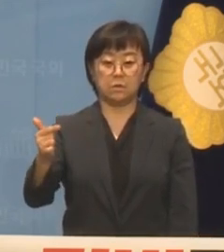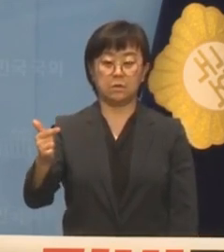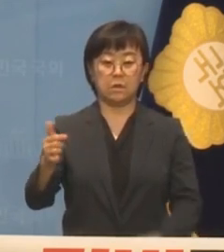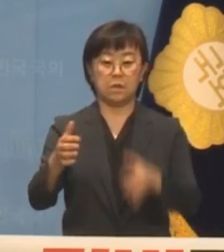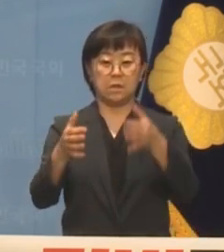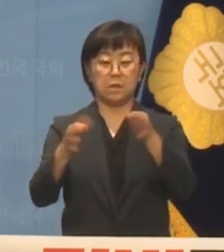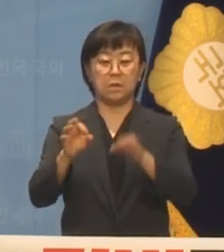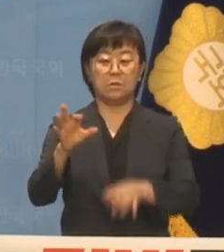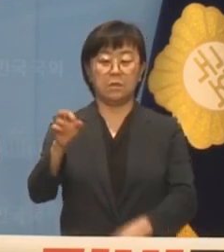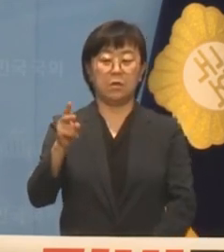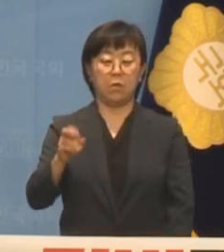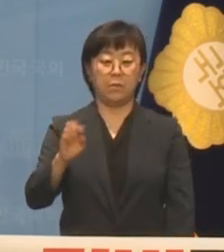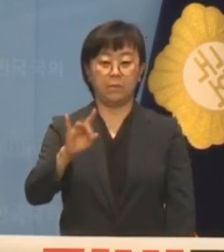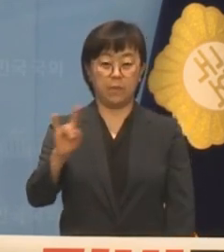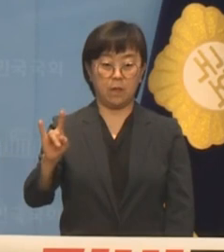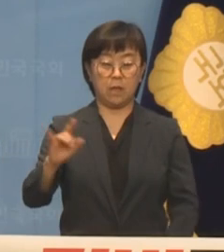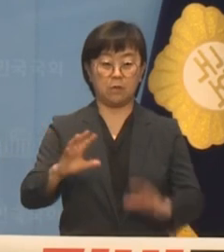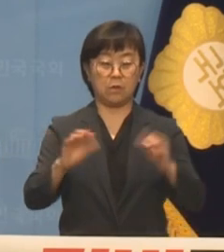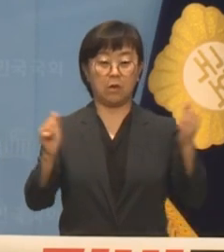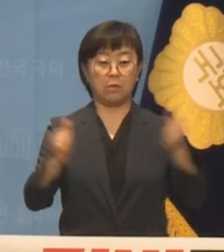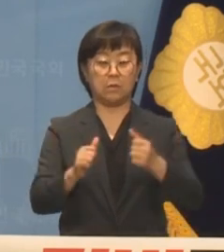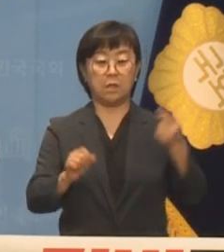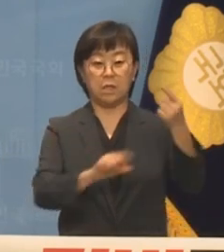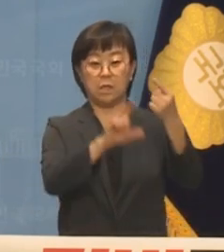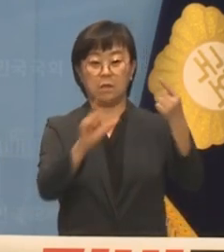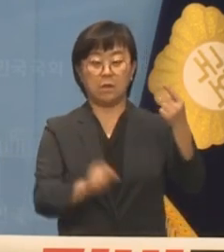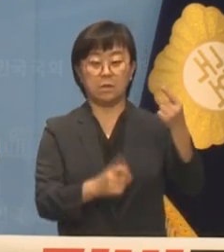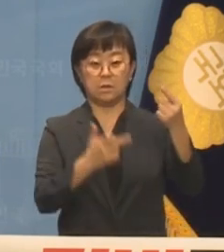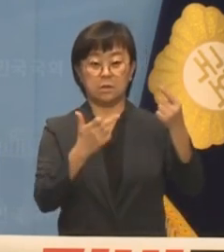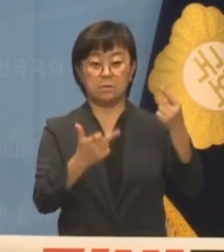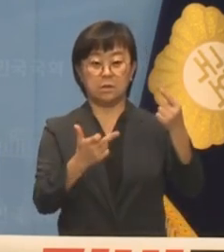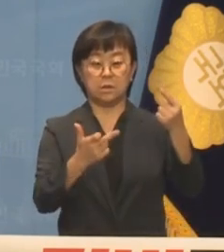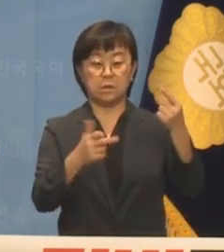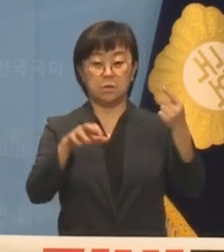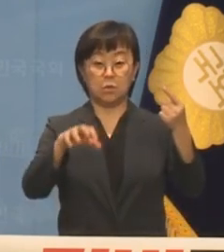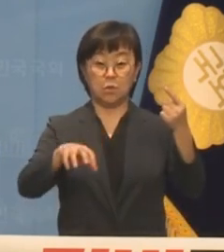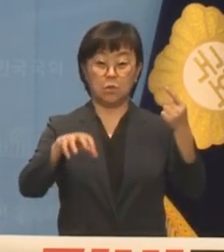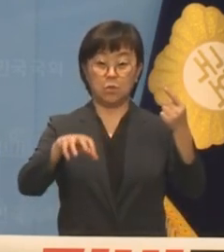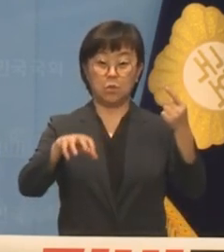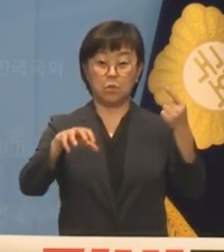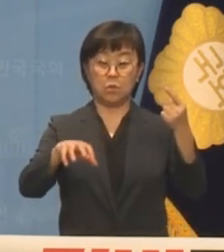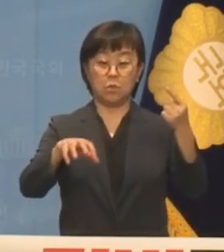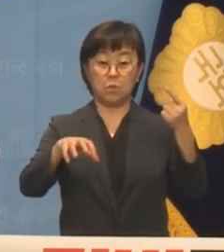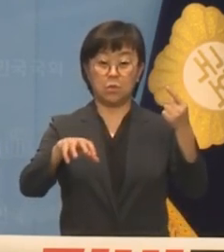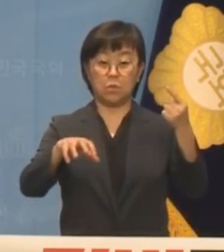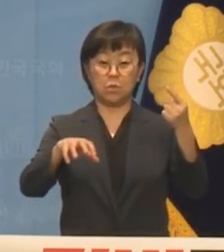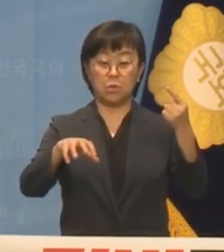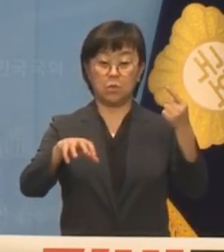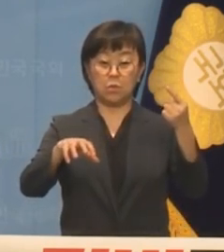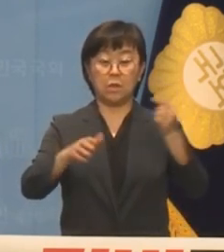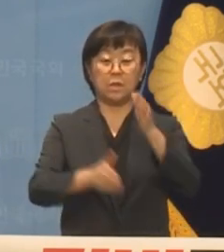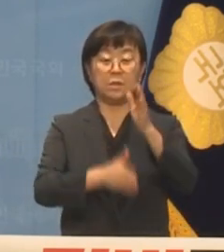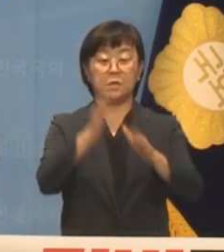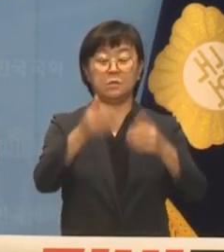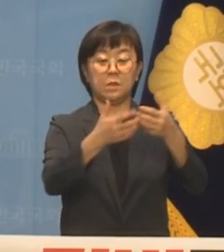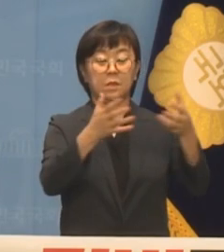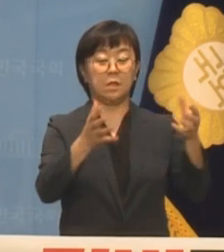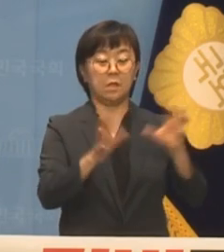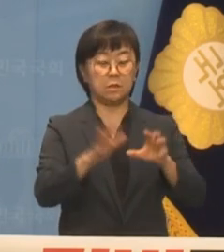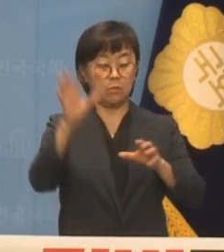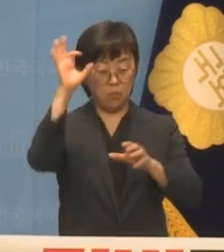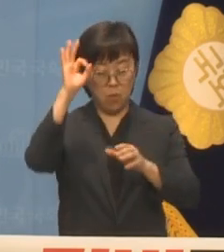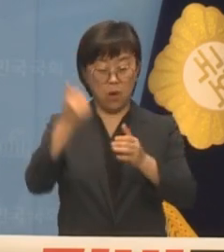김영배 의원은 지난 1월 17일 이곳 소통관에서 시민단체 포항 지진